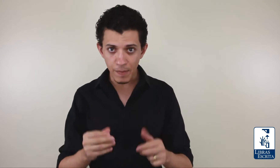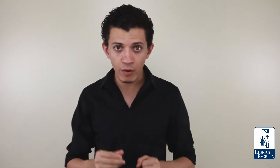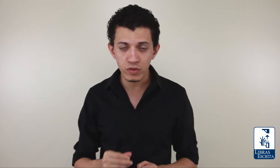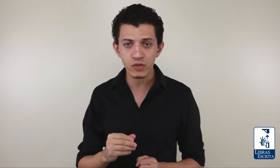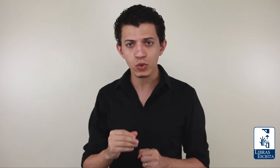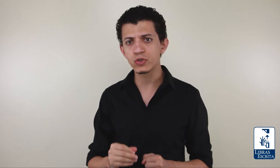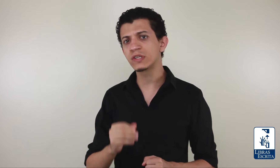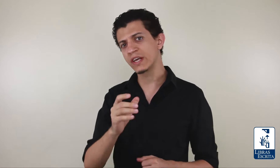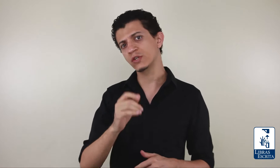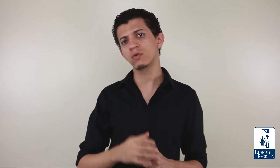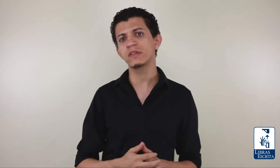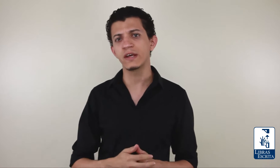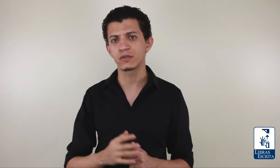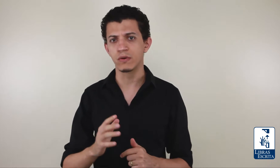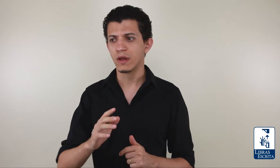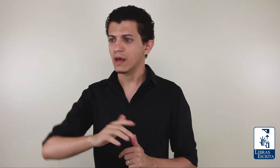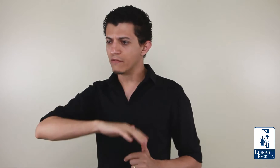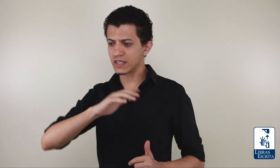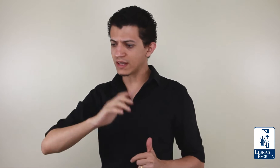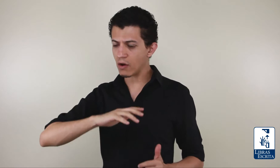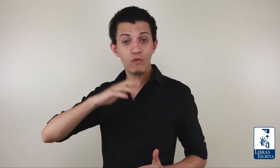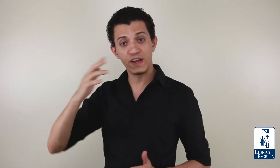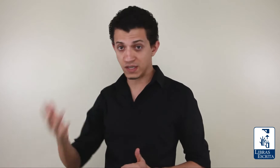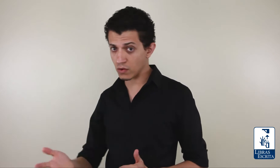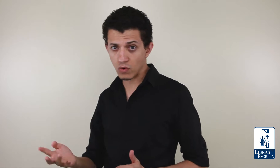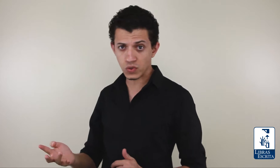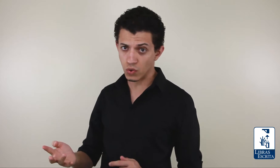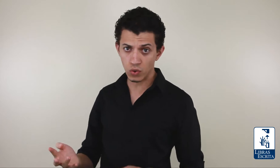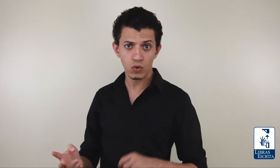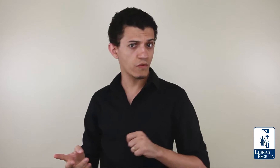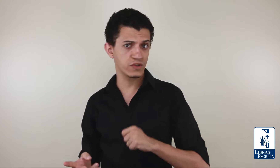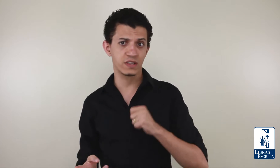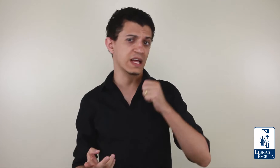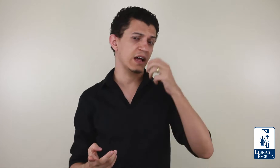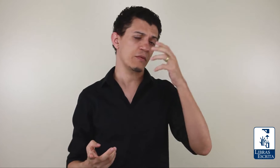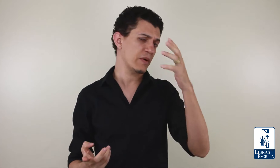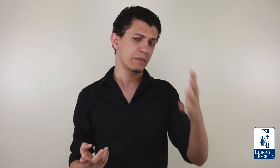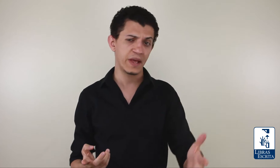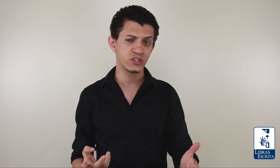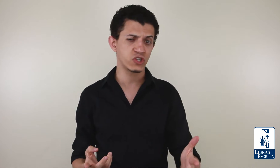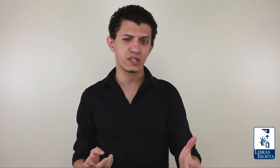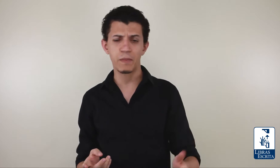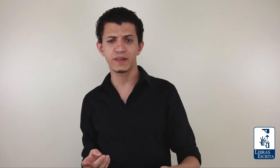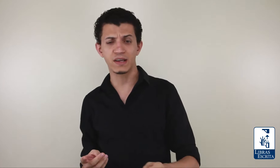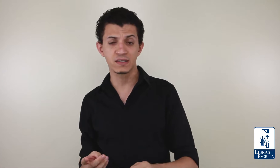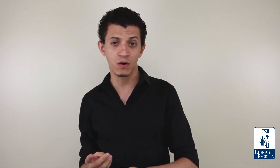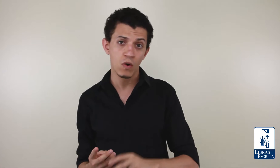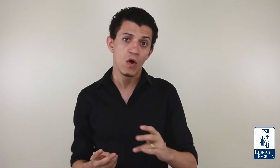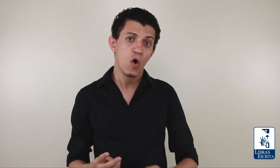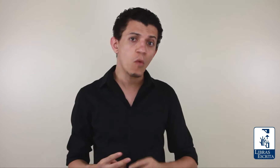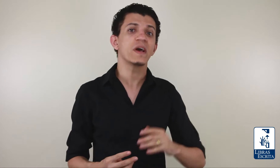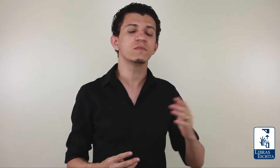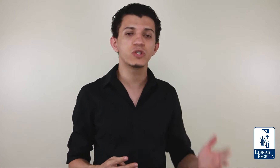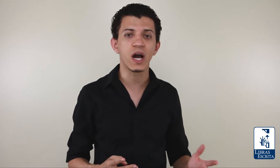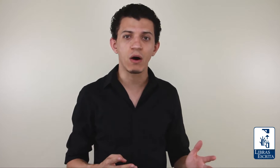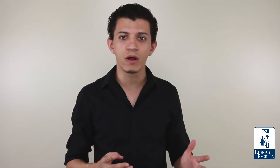pergunta surge no seguinte contexto. Você está conversando com o surdo, ou você está em um ambiente de interpretação, ou mesmo de aula,